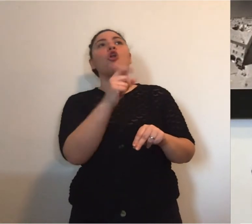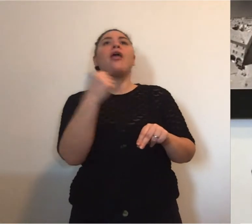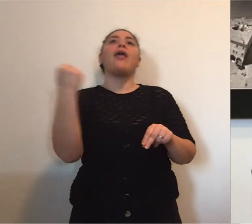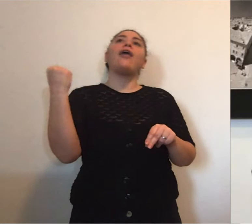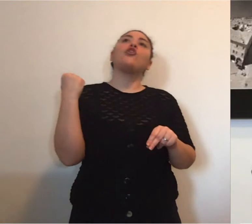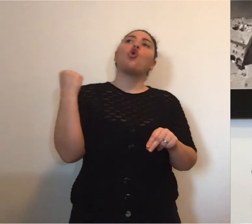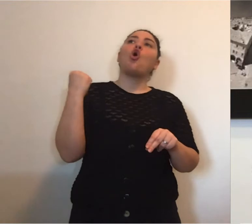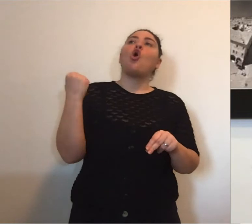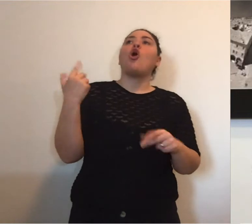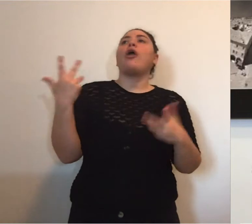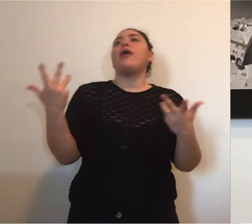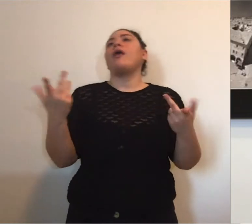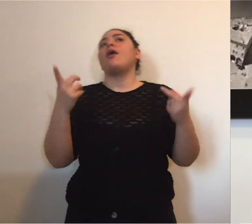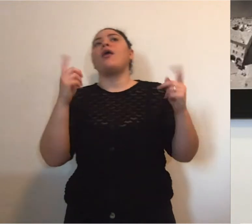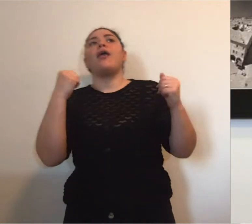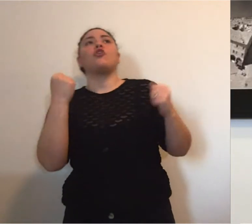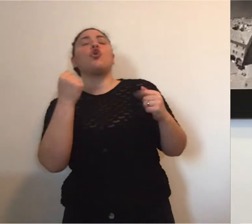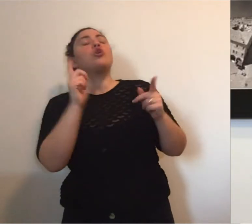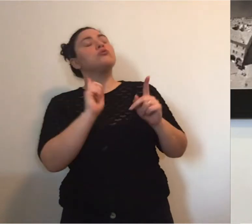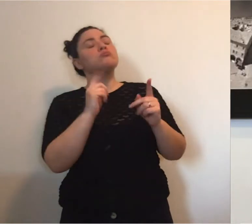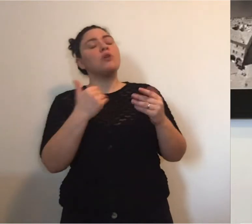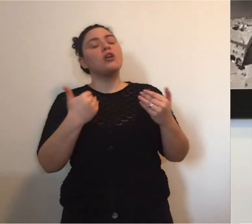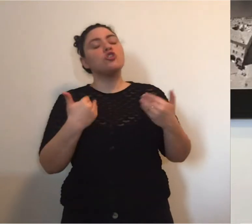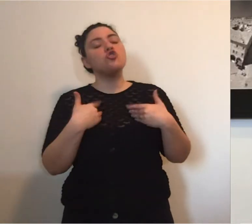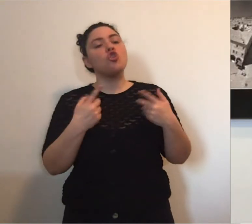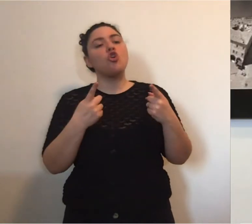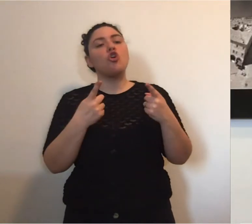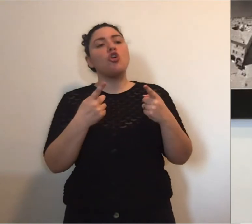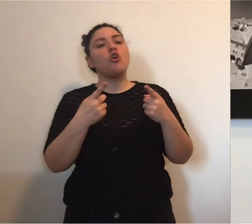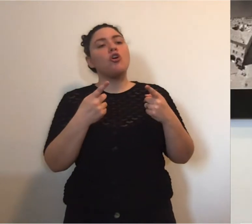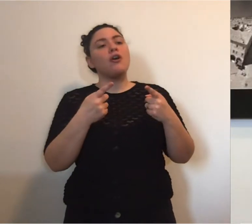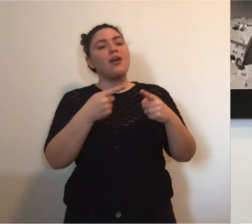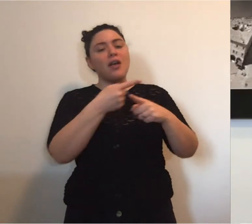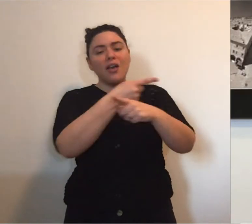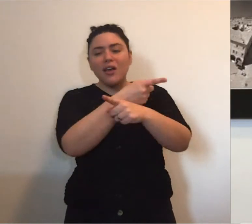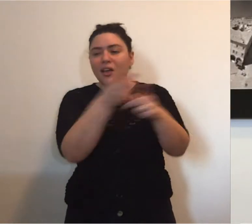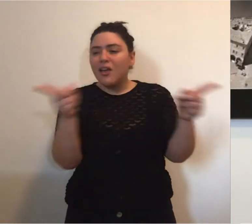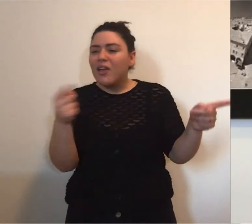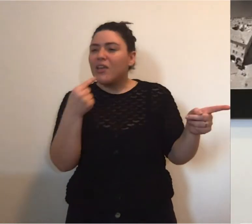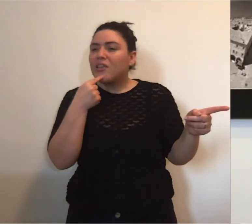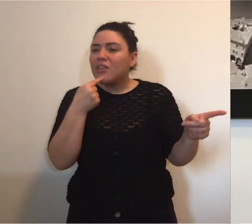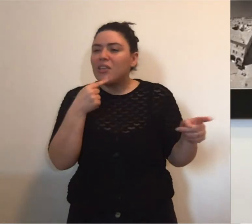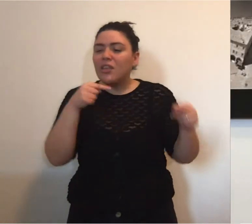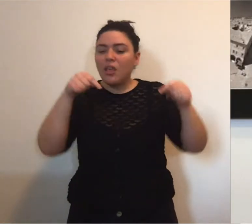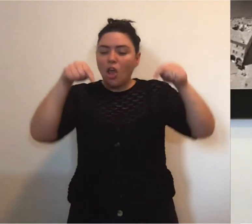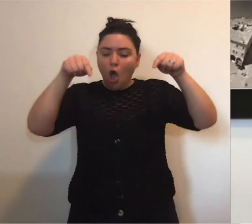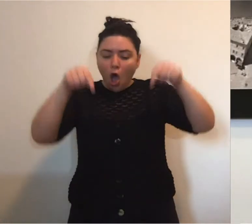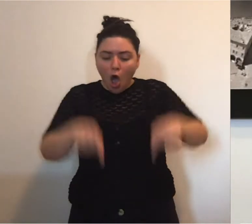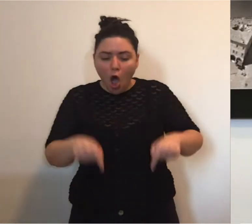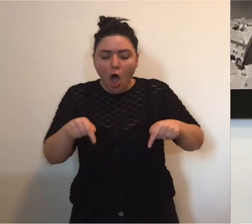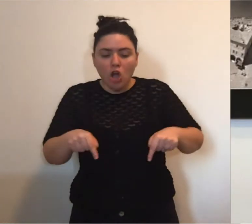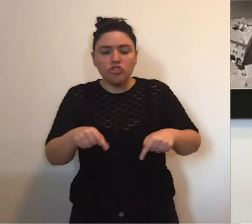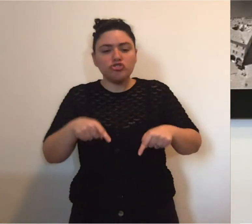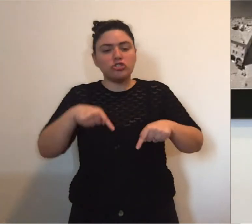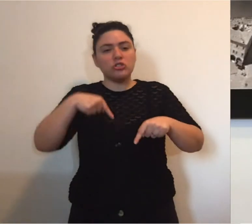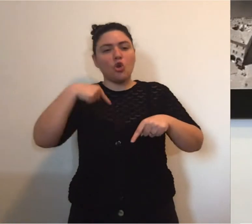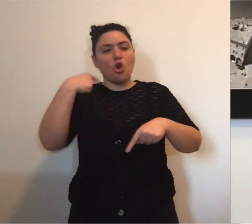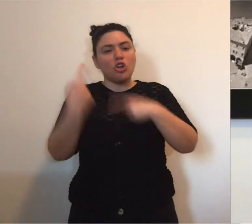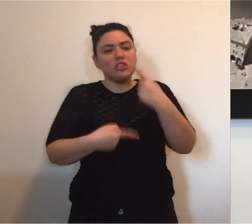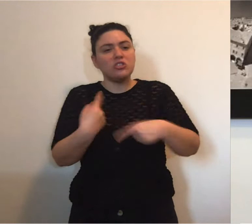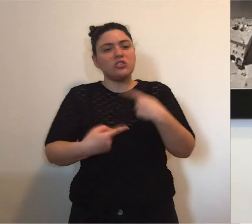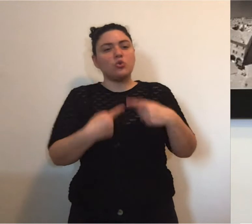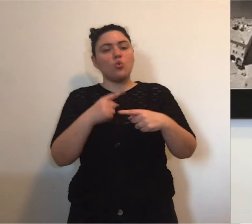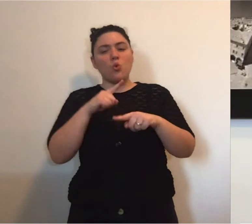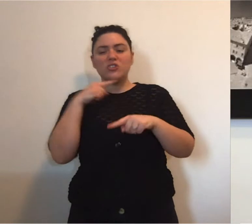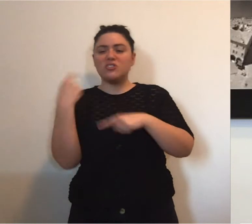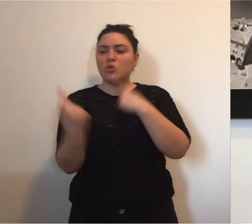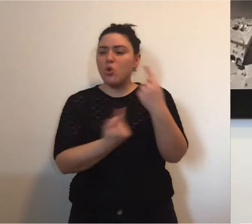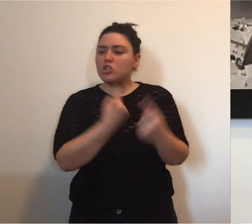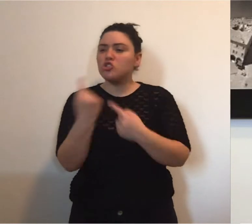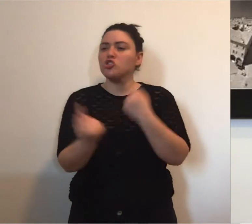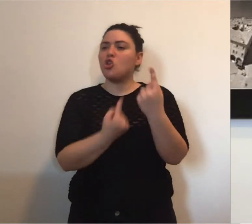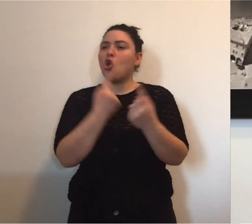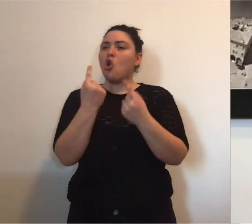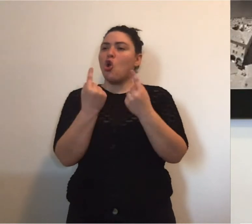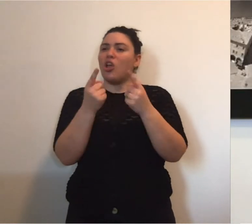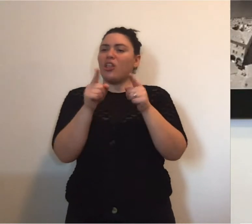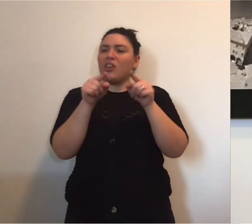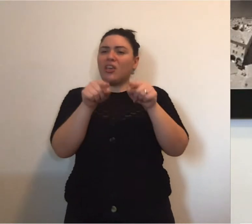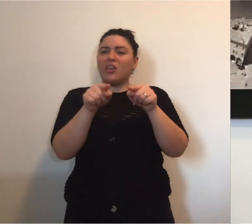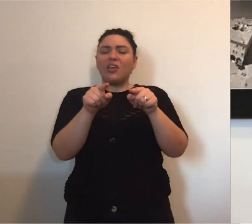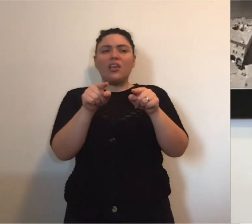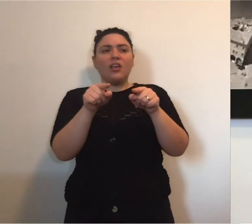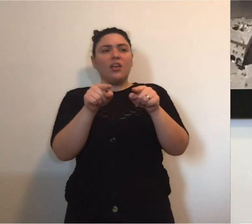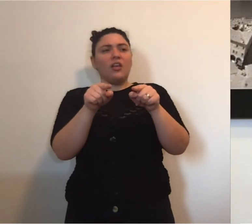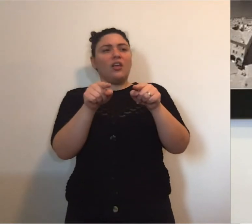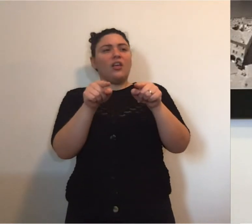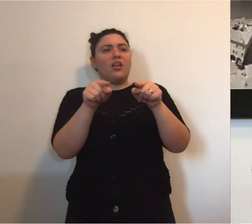ribadisco, non è la questione di dire eroi o non eroi, ma io il tifo per chi oggi sta curando